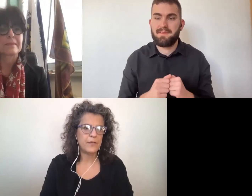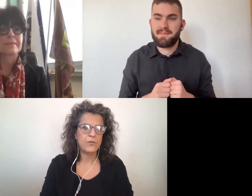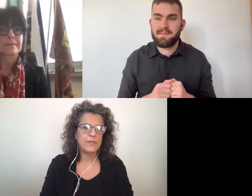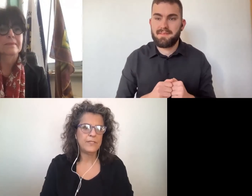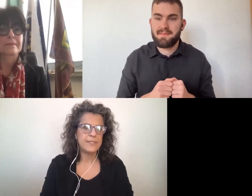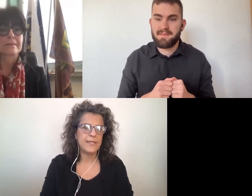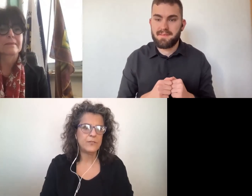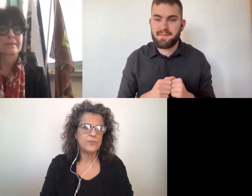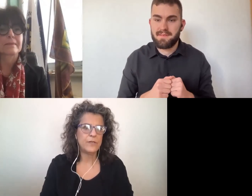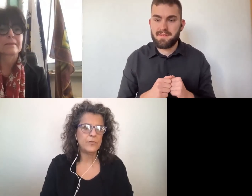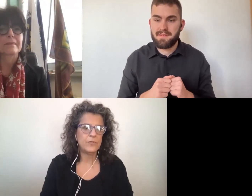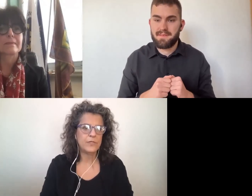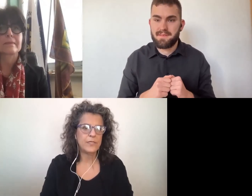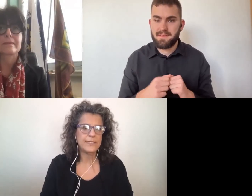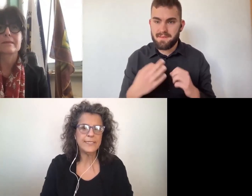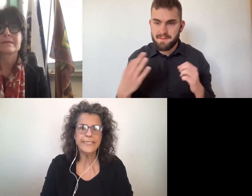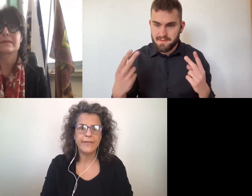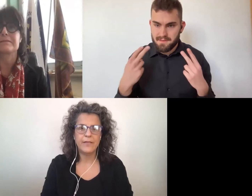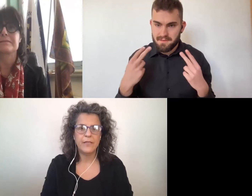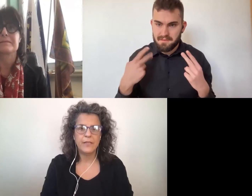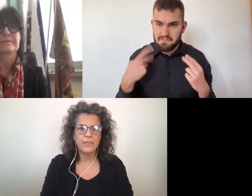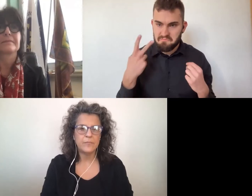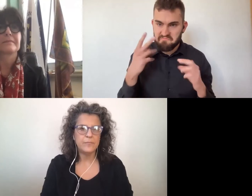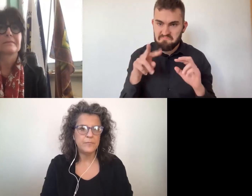PIN perché non è evidenziato Fabio. Grazie.